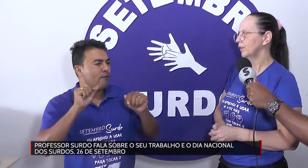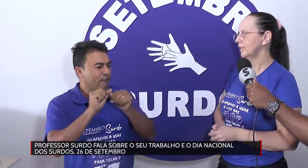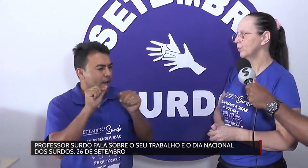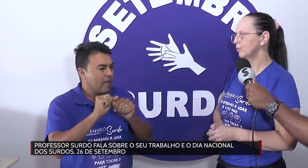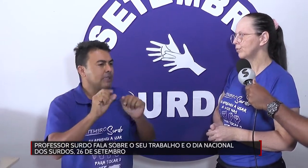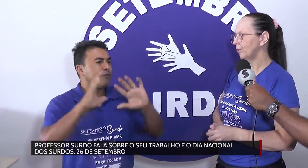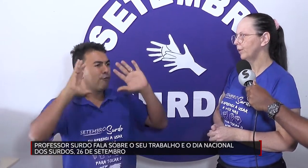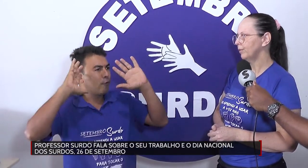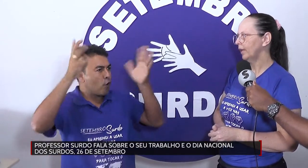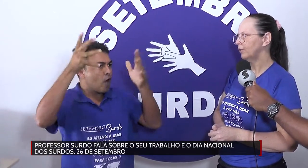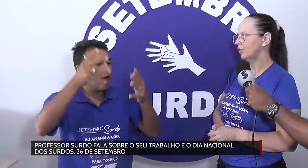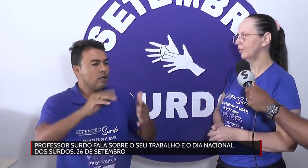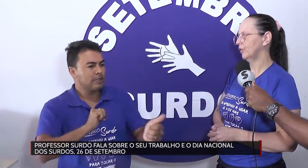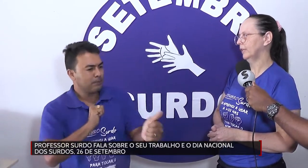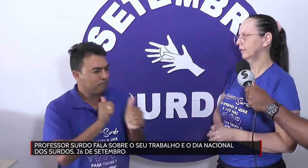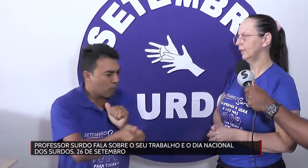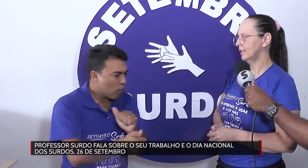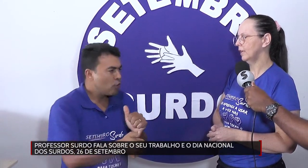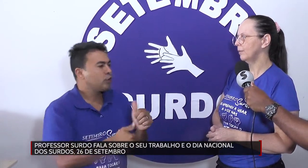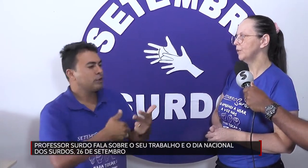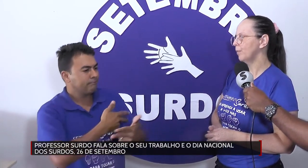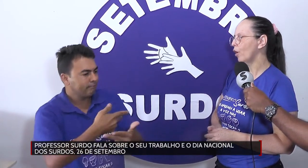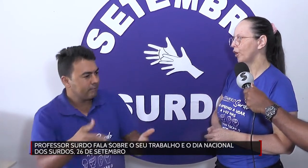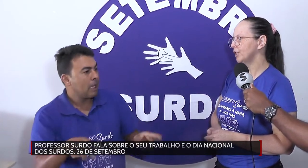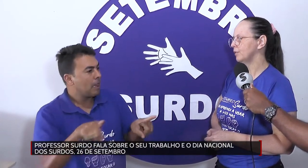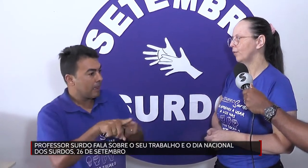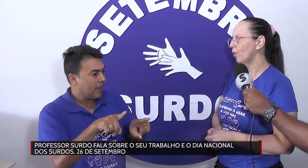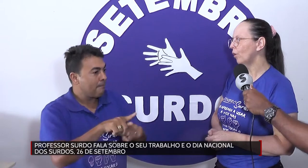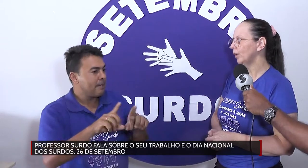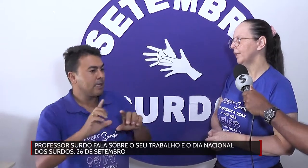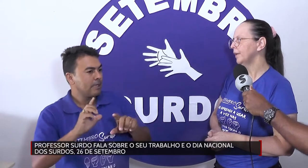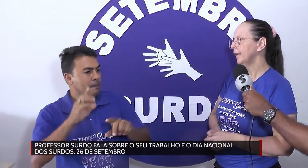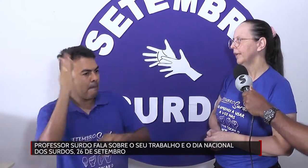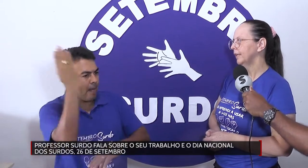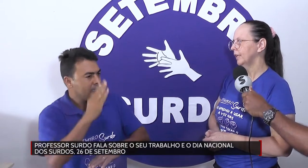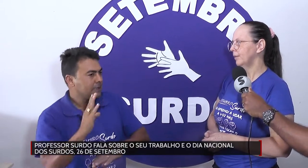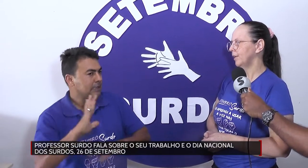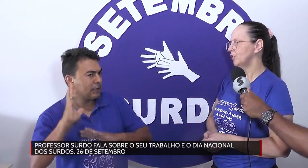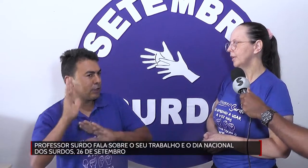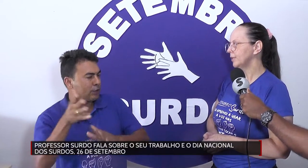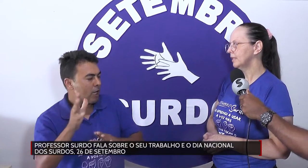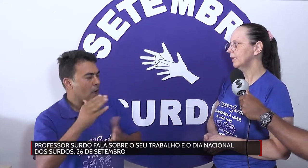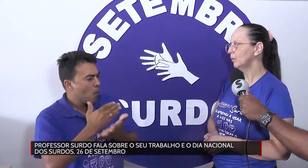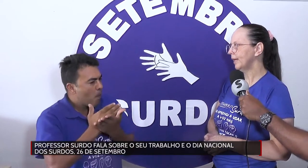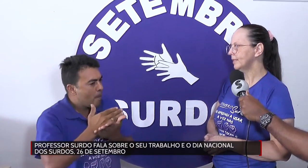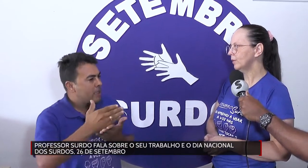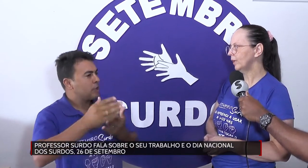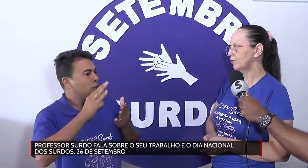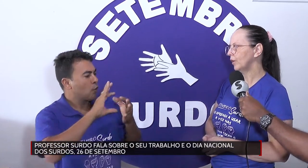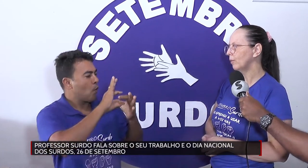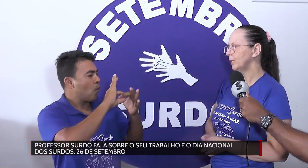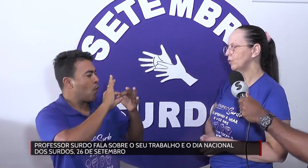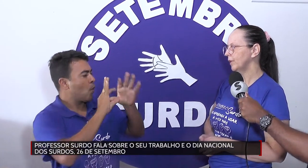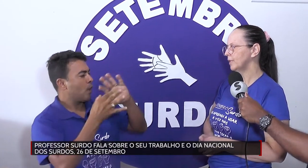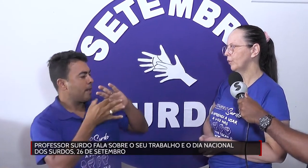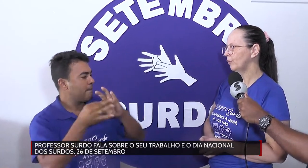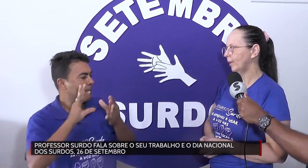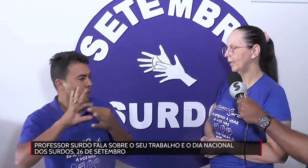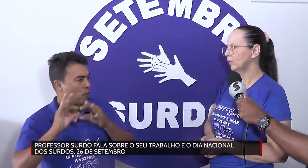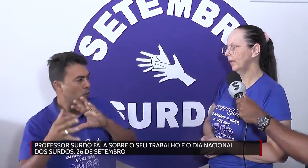nós temos um sonho de fazer esportes, vôlei, imaginamos assim, que no Brasil, né, já começou esse movimento, né,